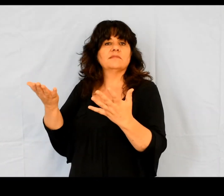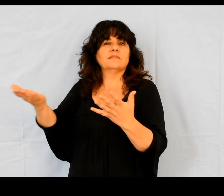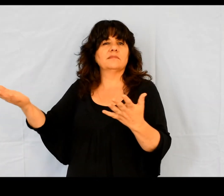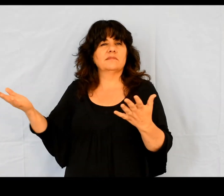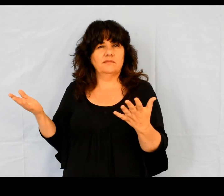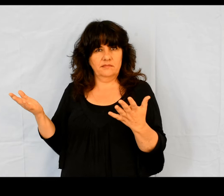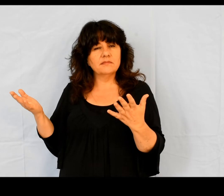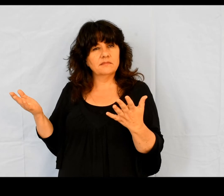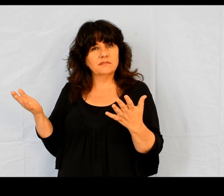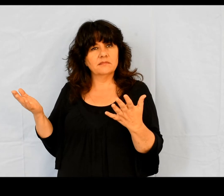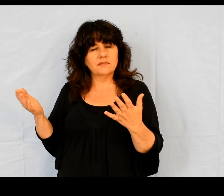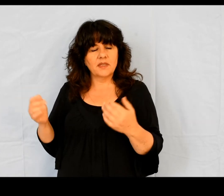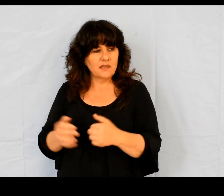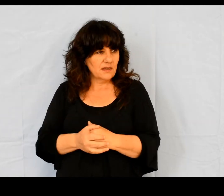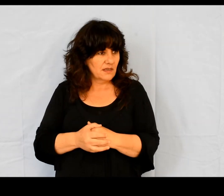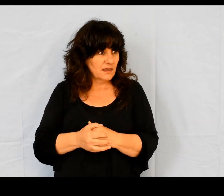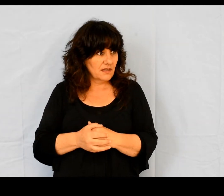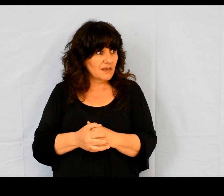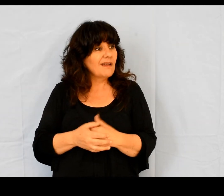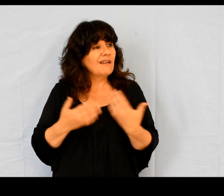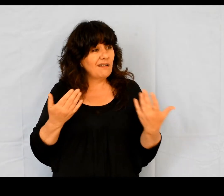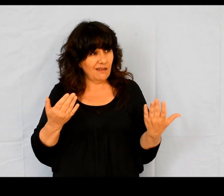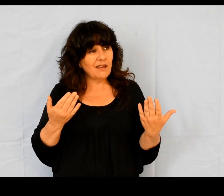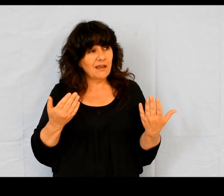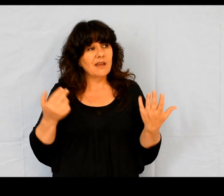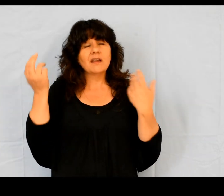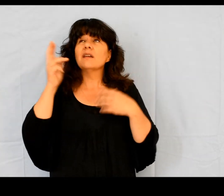»'est le commandement que le Seigneur nous a donné.